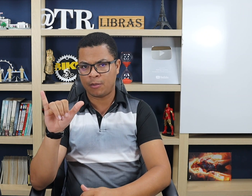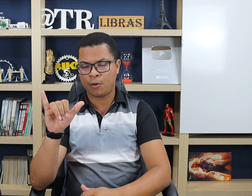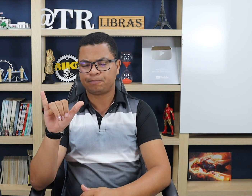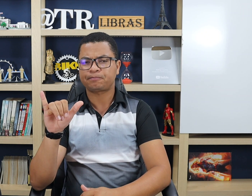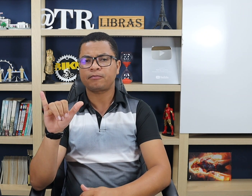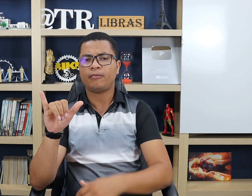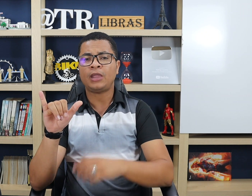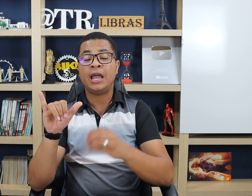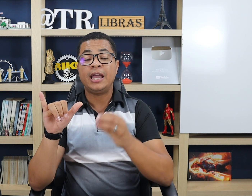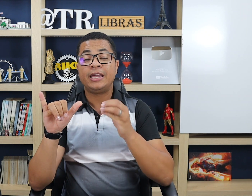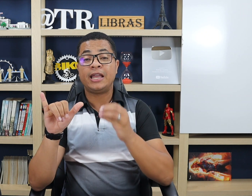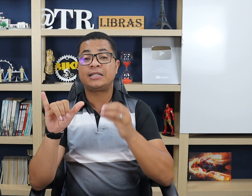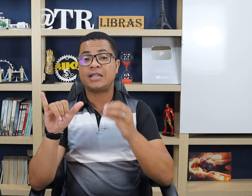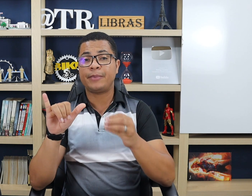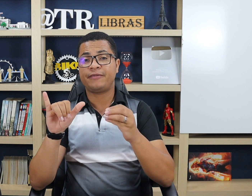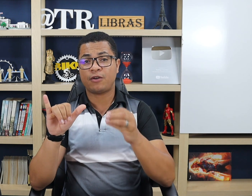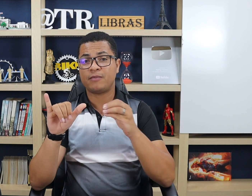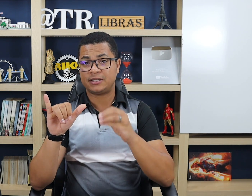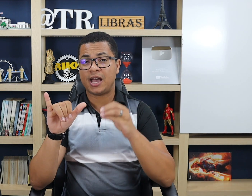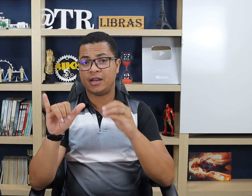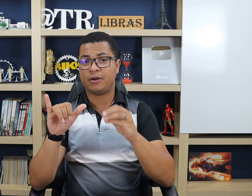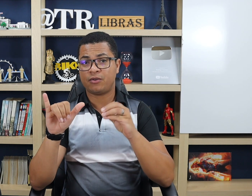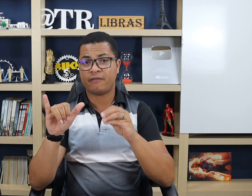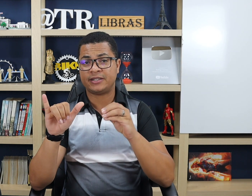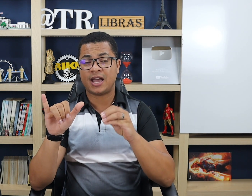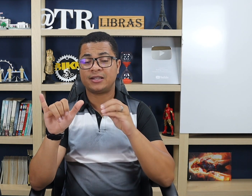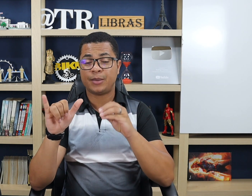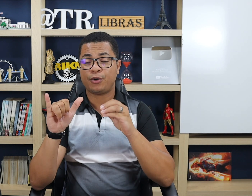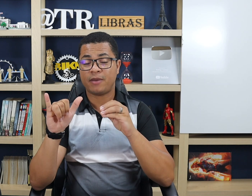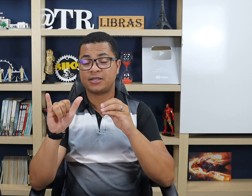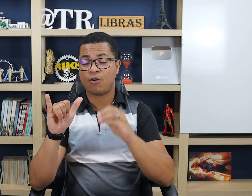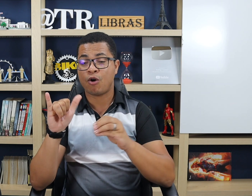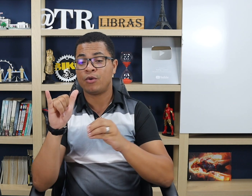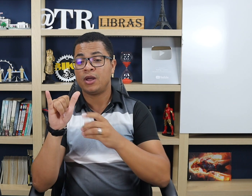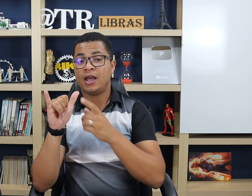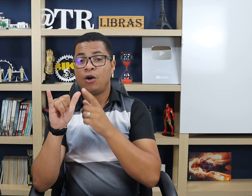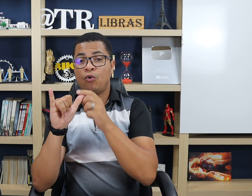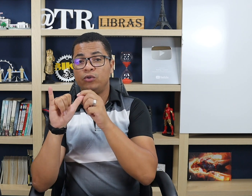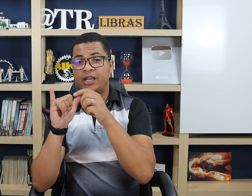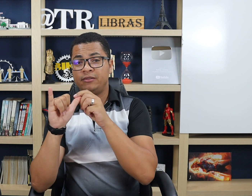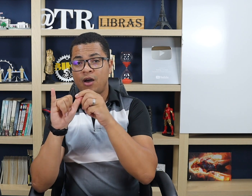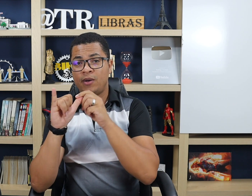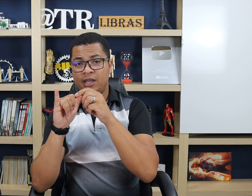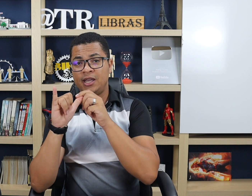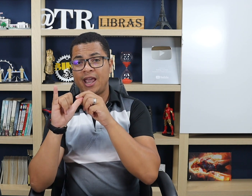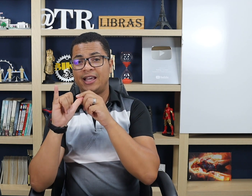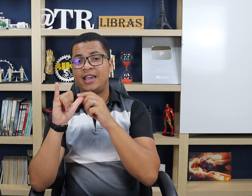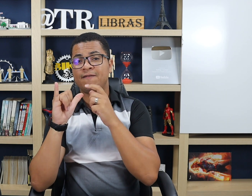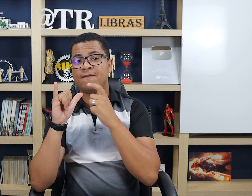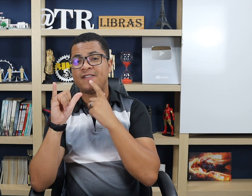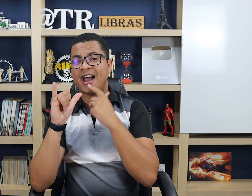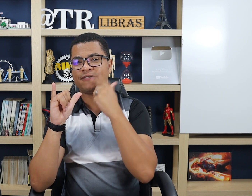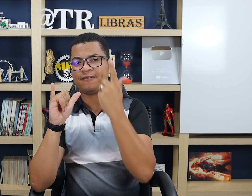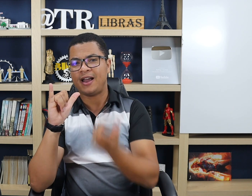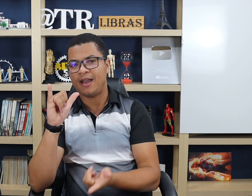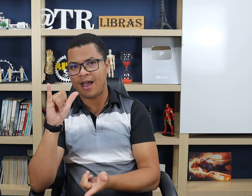tá bom? E ele sempre vai começar, lembrando que avisar, sempre começa como? O dedão aqui é quem vai falar,